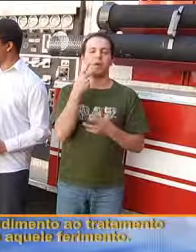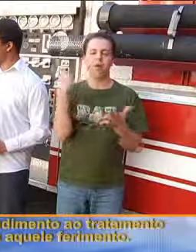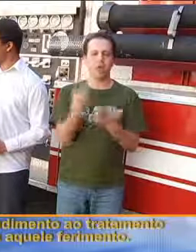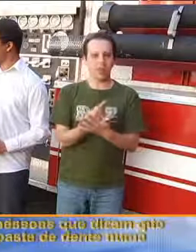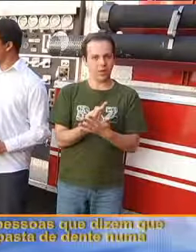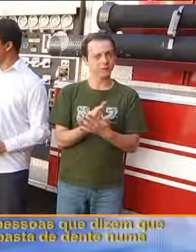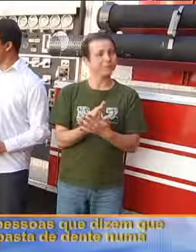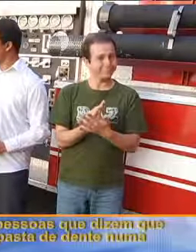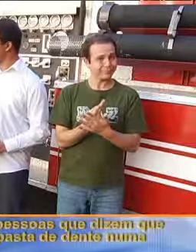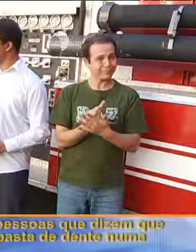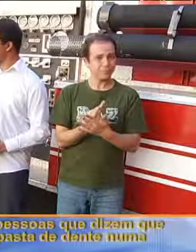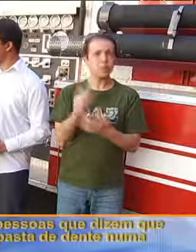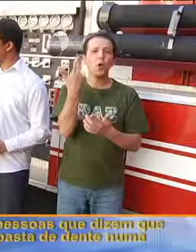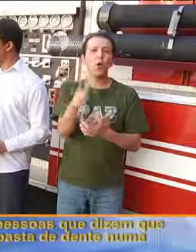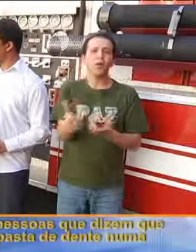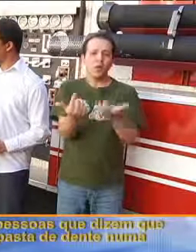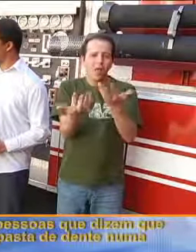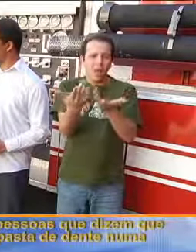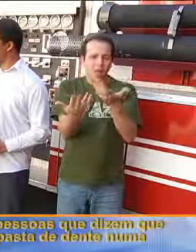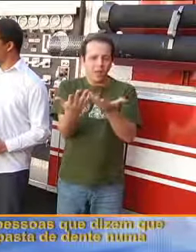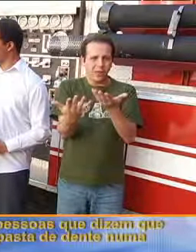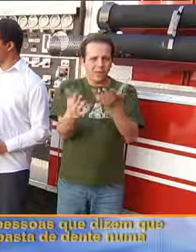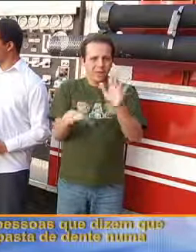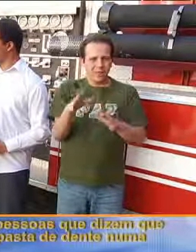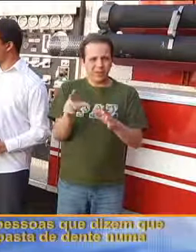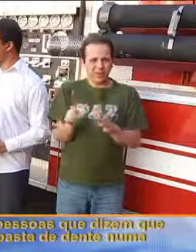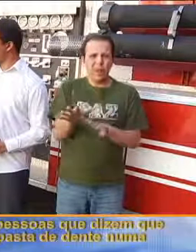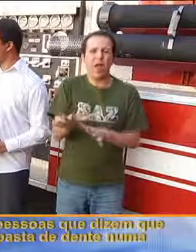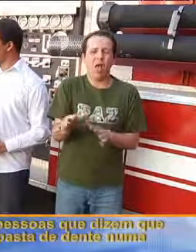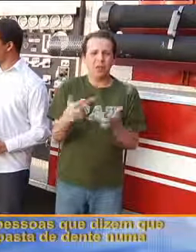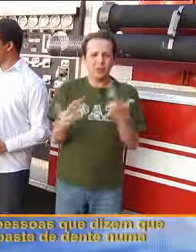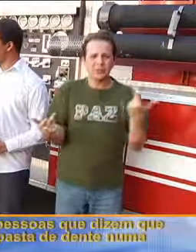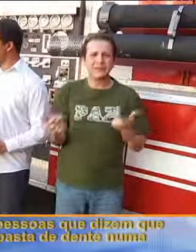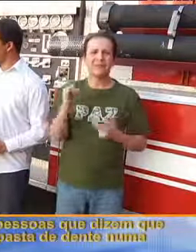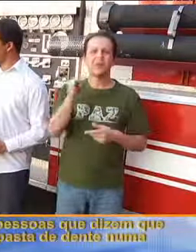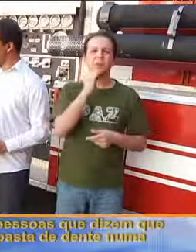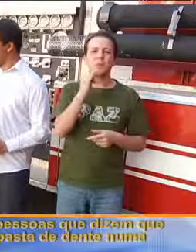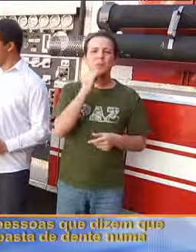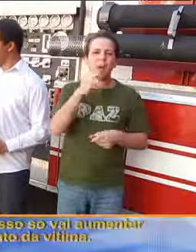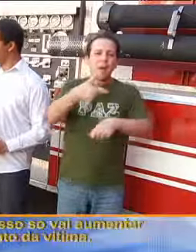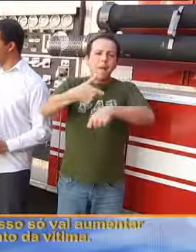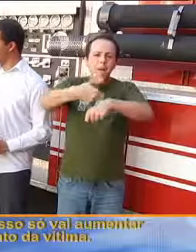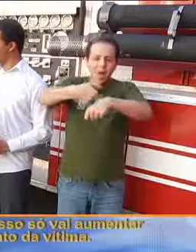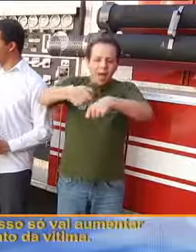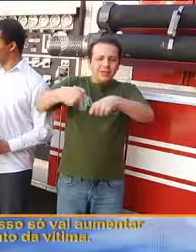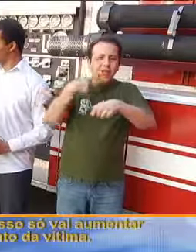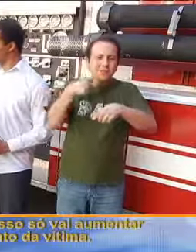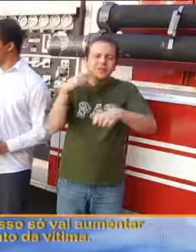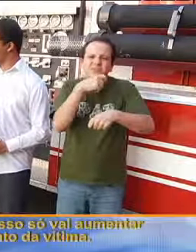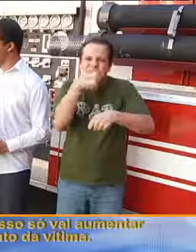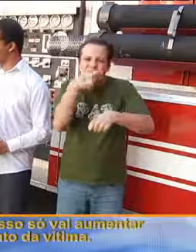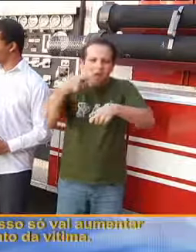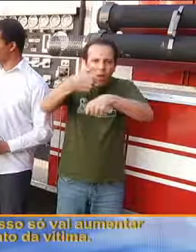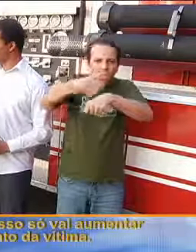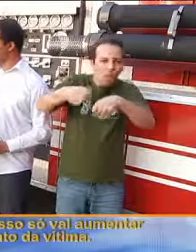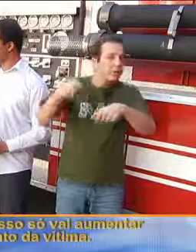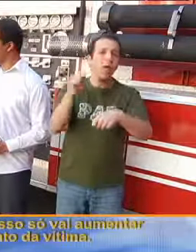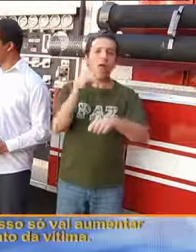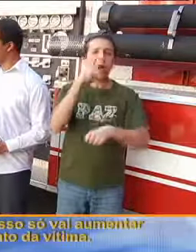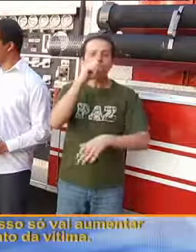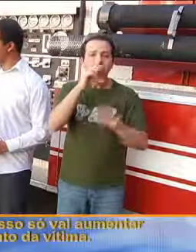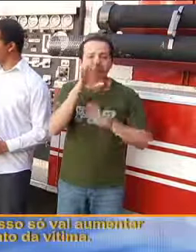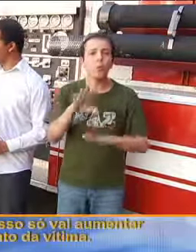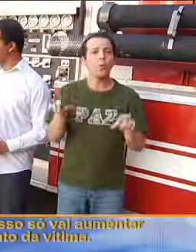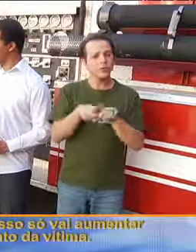aquele ferimento. Queimaduras. Tem pessoas que dizem que você tem que colocar pasta de dente numa queimadura. Isso é perigoso, só vai aumentar